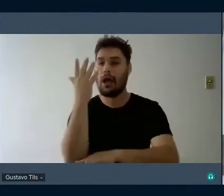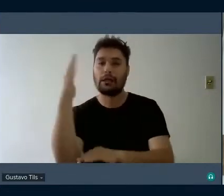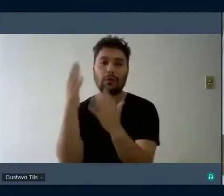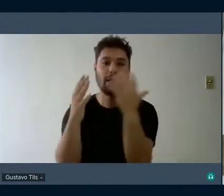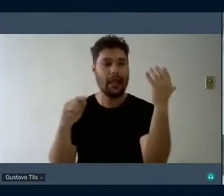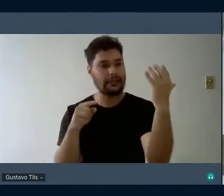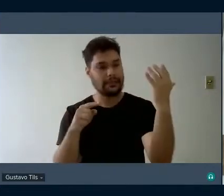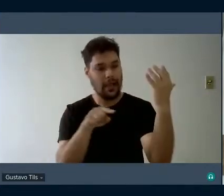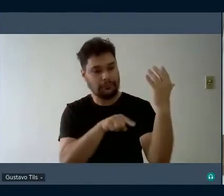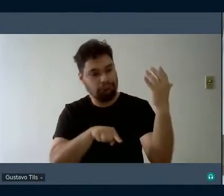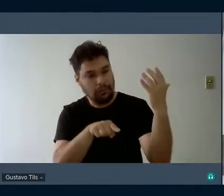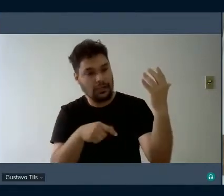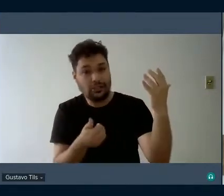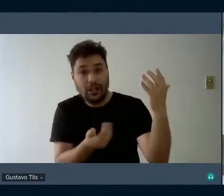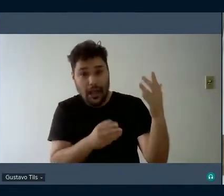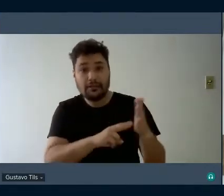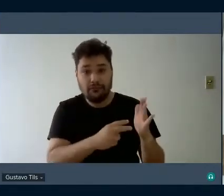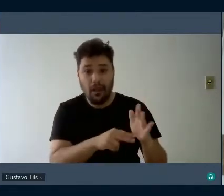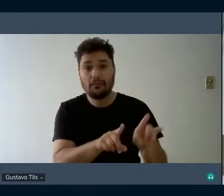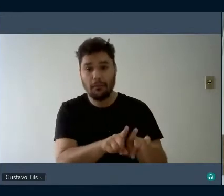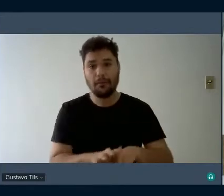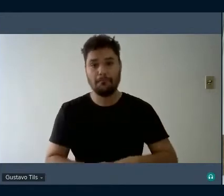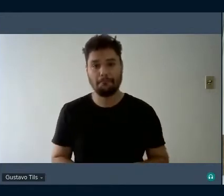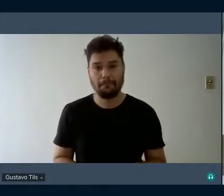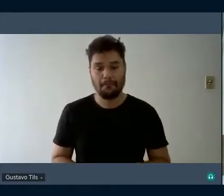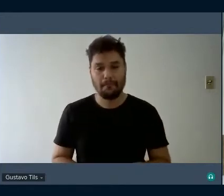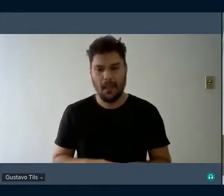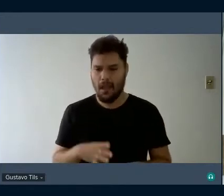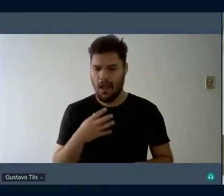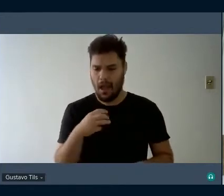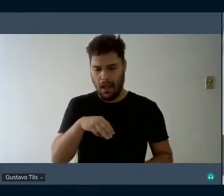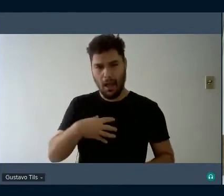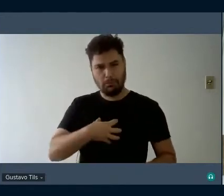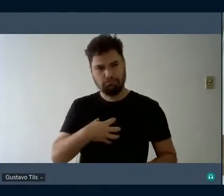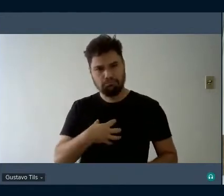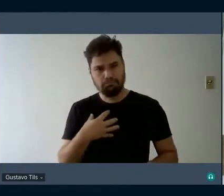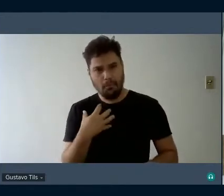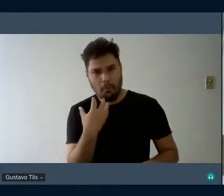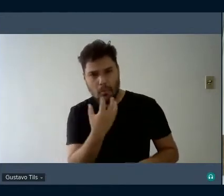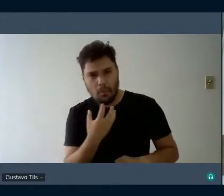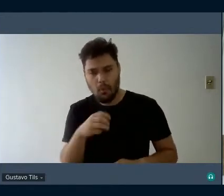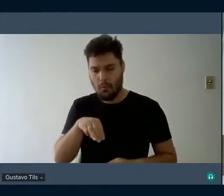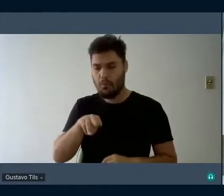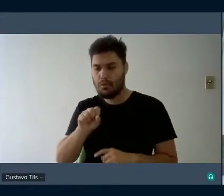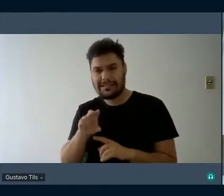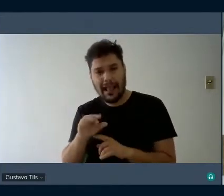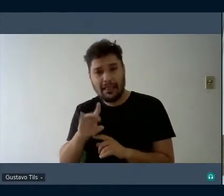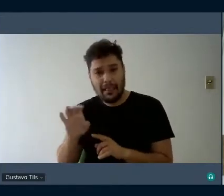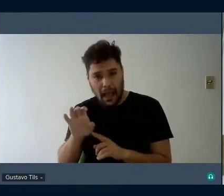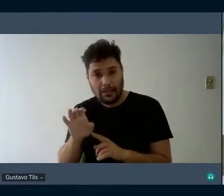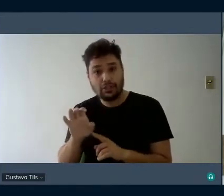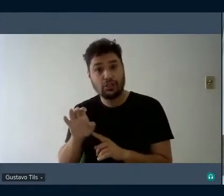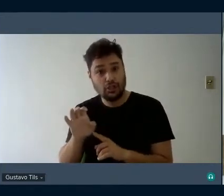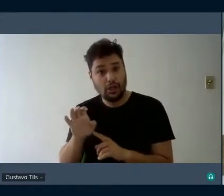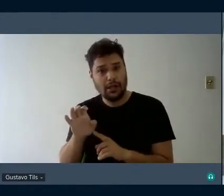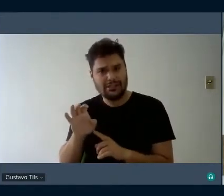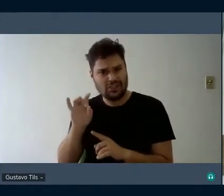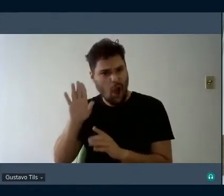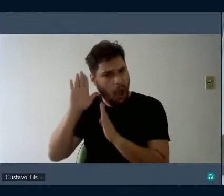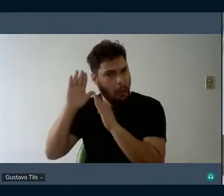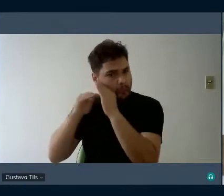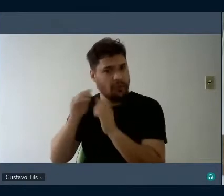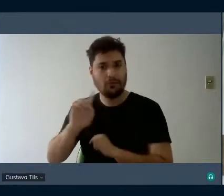A musicalidade prescinde do ouvido e dela se emancipa. Repito, a